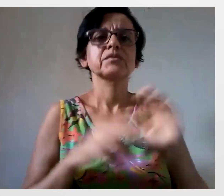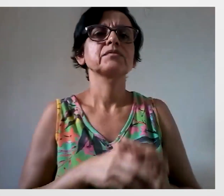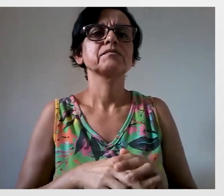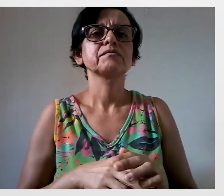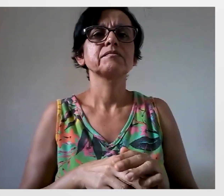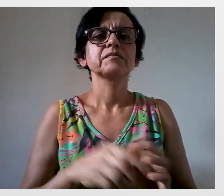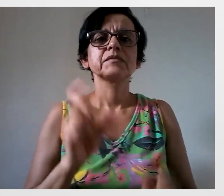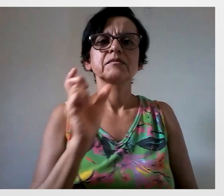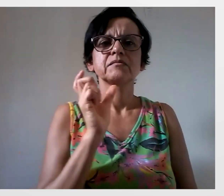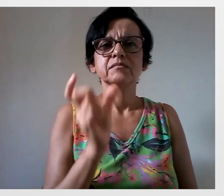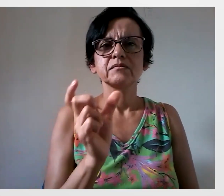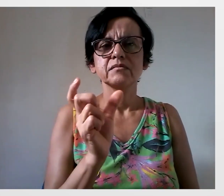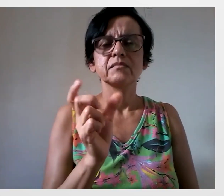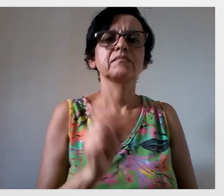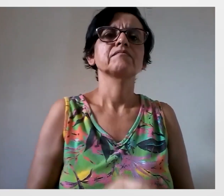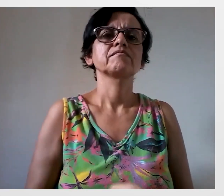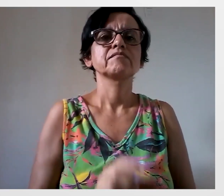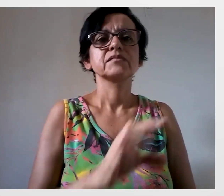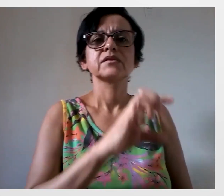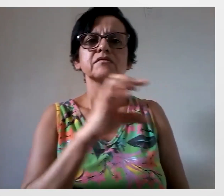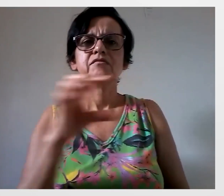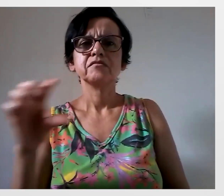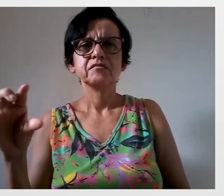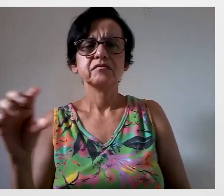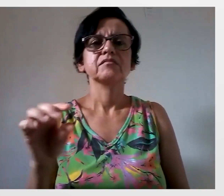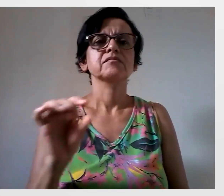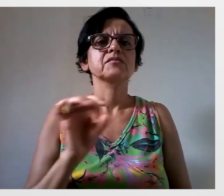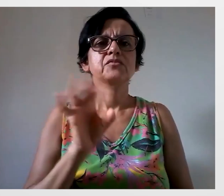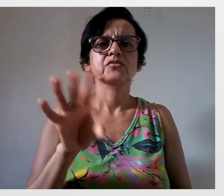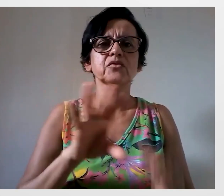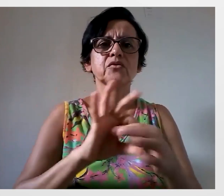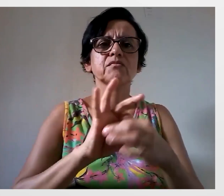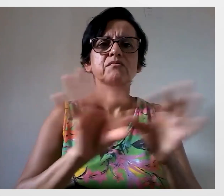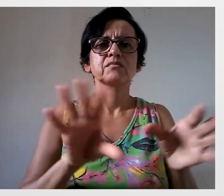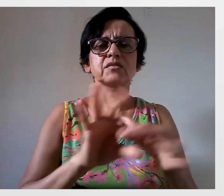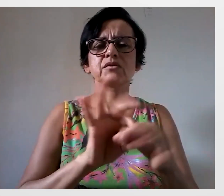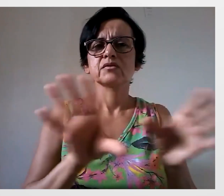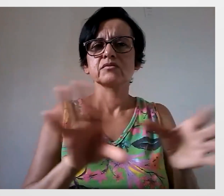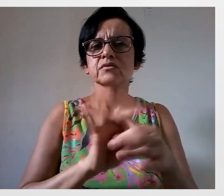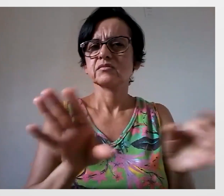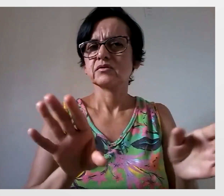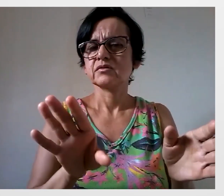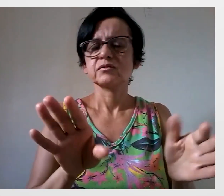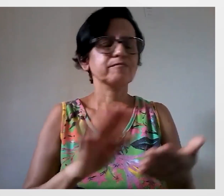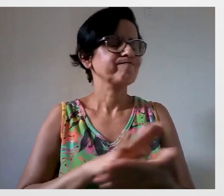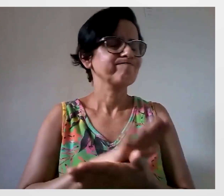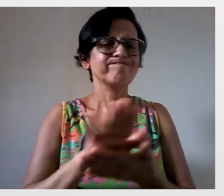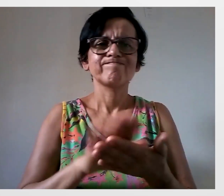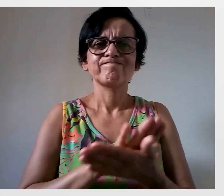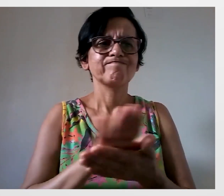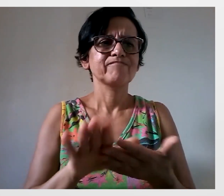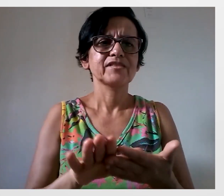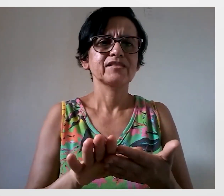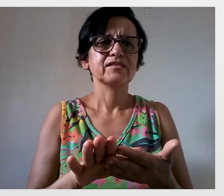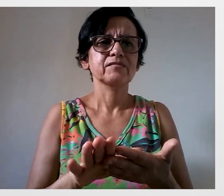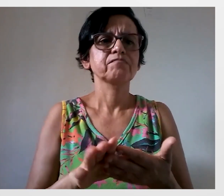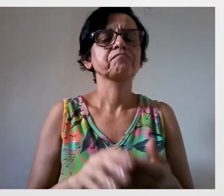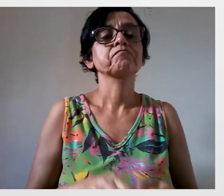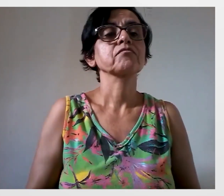e ancoravam também com palavras do português, mas eu não tinha liberdade alguma nesses métodos tradicionais,